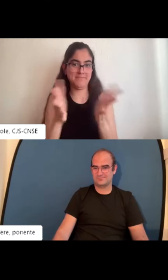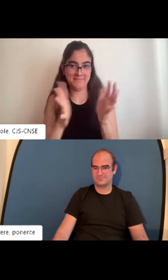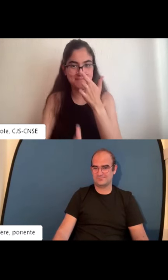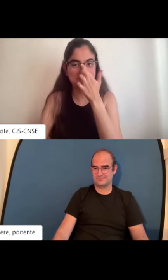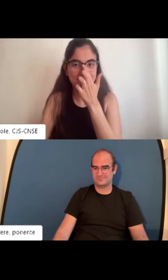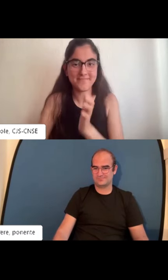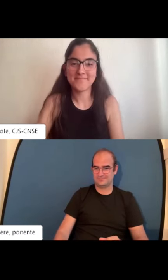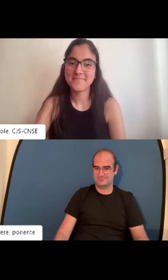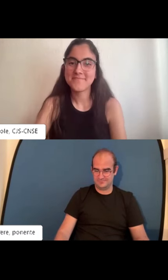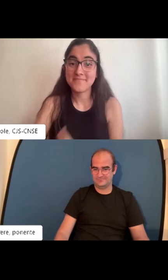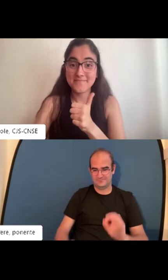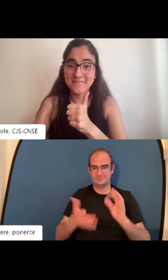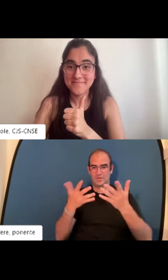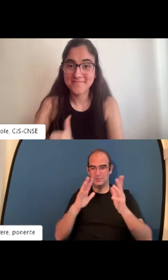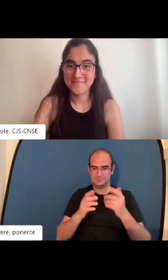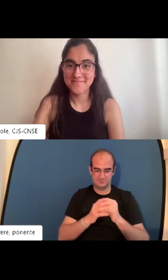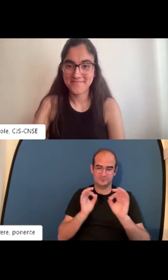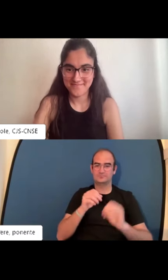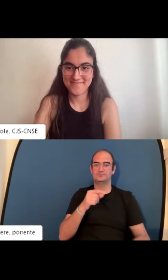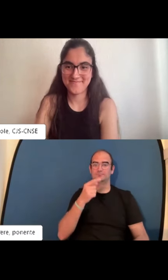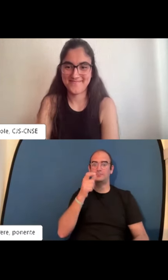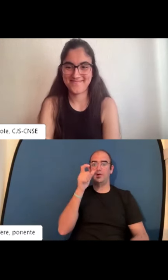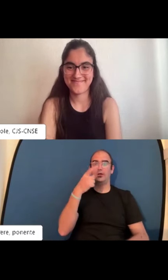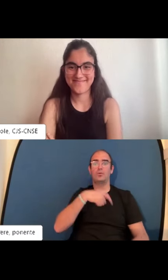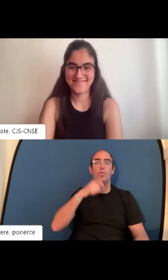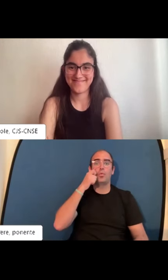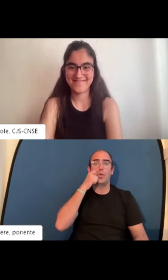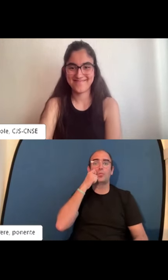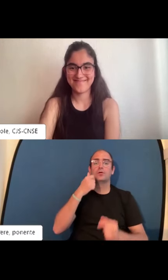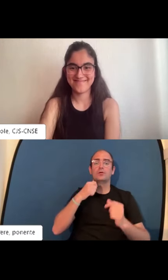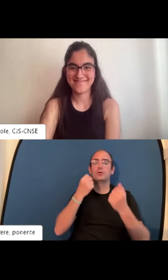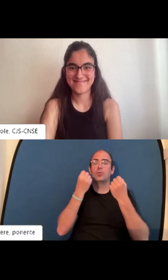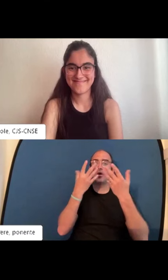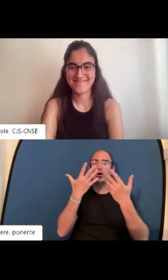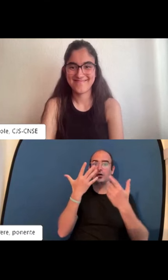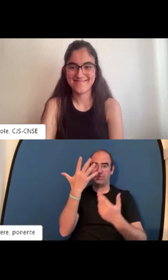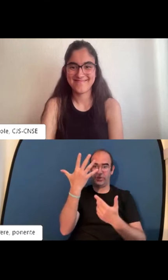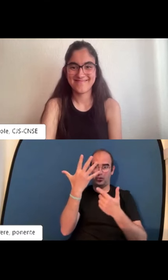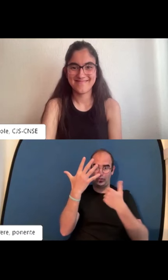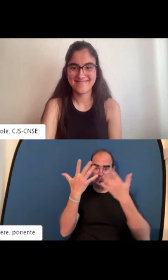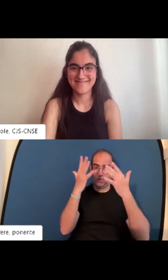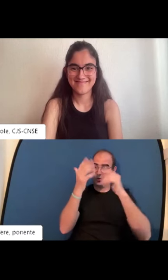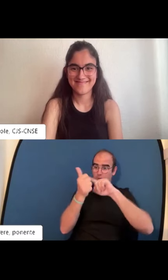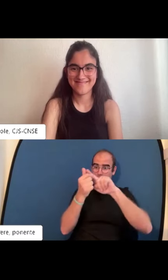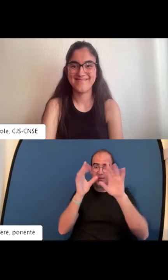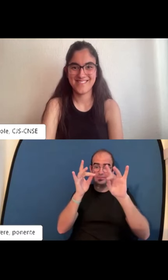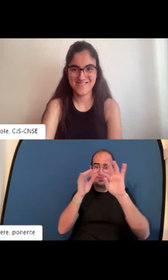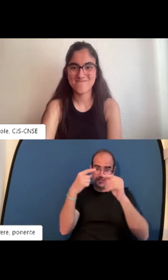y yo creo que estas dos cosas serían las más importantes. Bueno, más o menos. A ver,